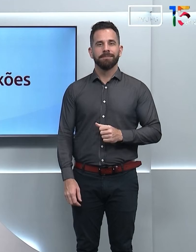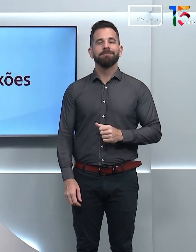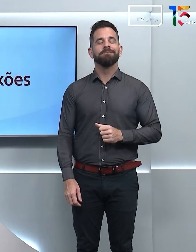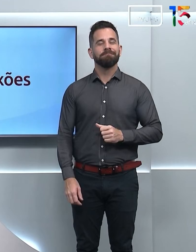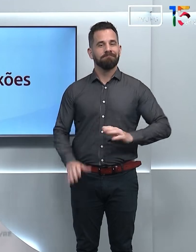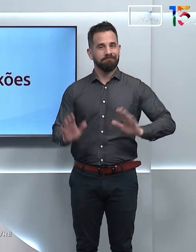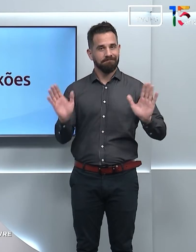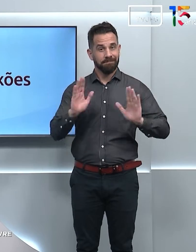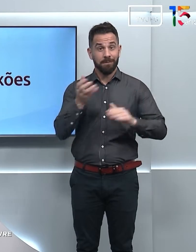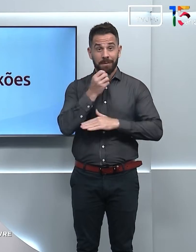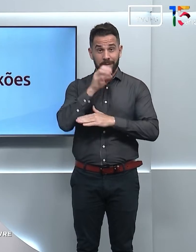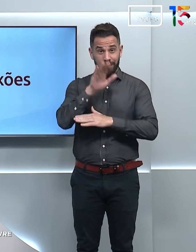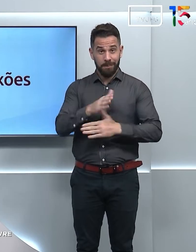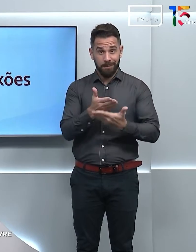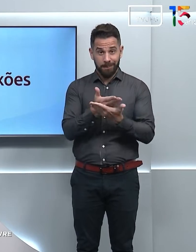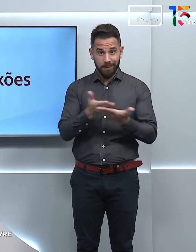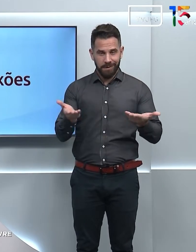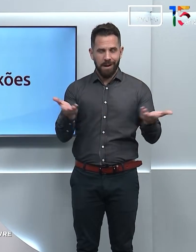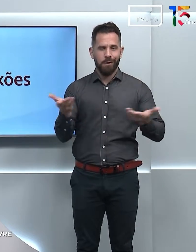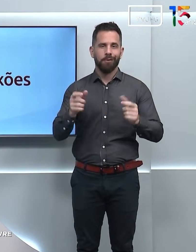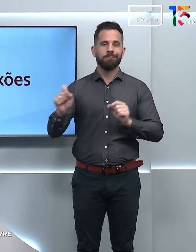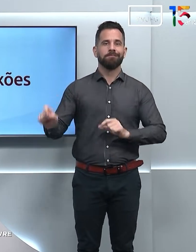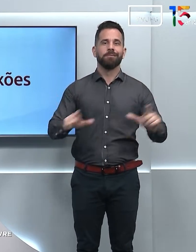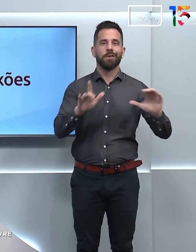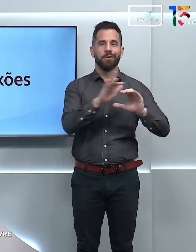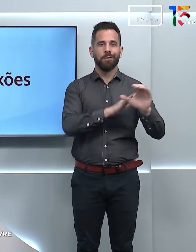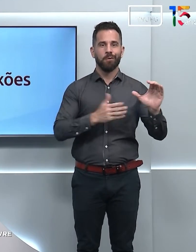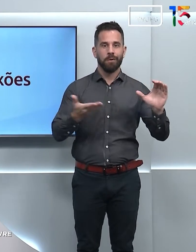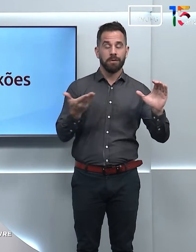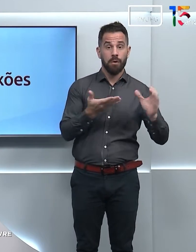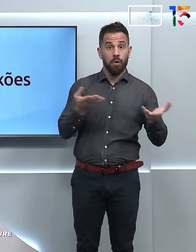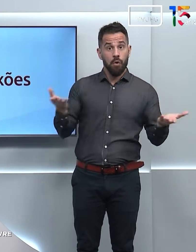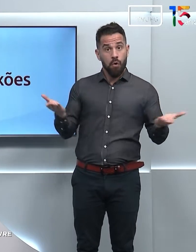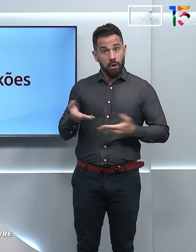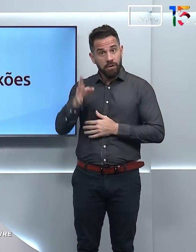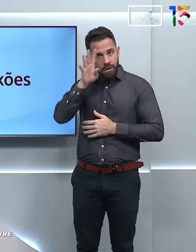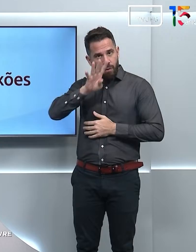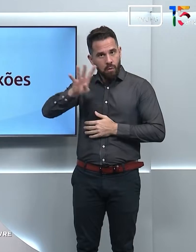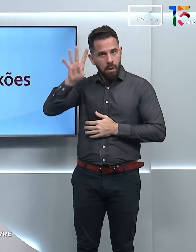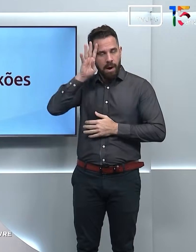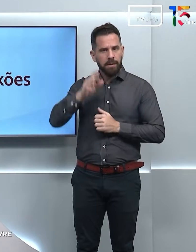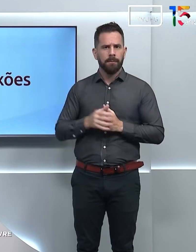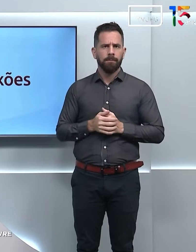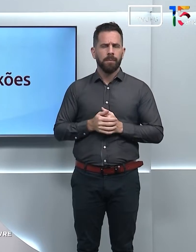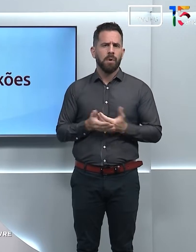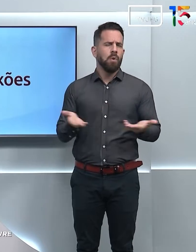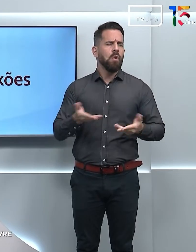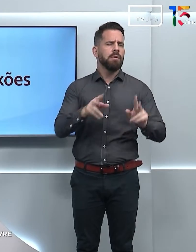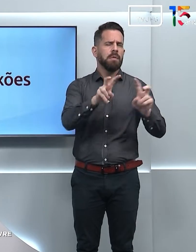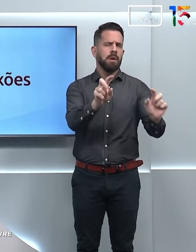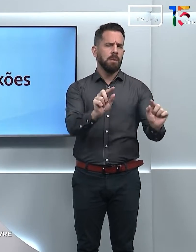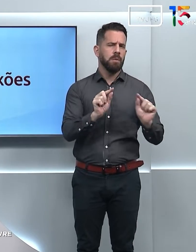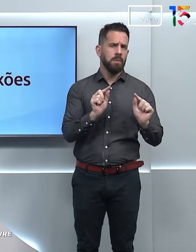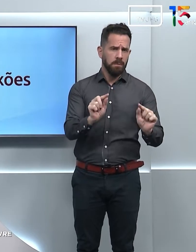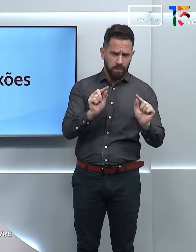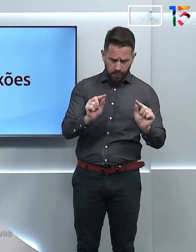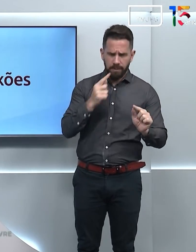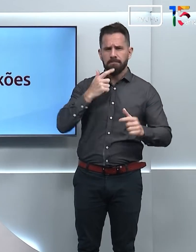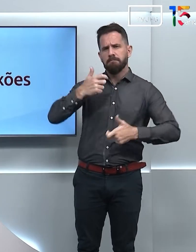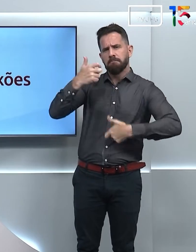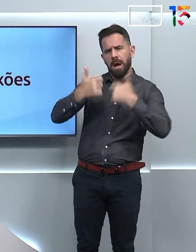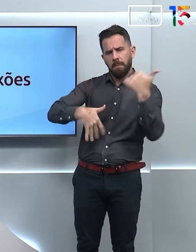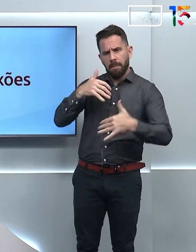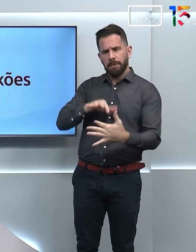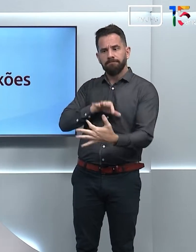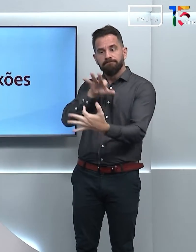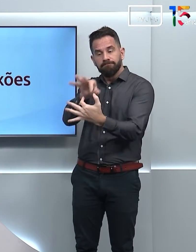Olá, boa tarde! Está começando Conexões dessa quarta-feira e hoje nós vamos falar sobre os cuidados com o uso